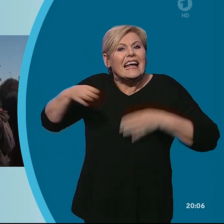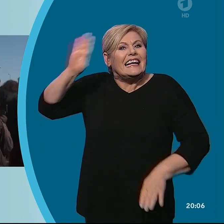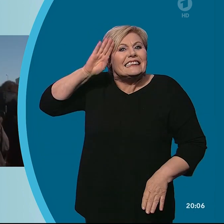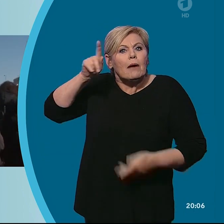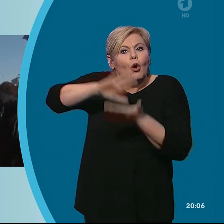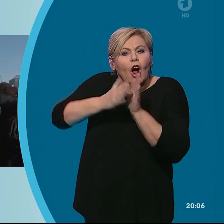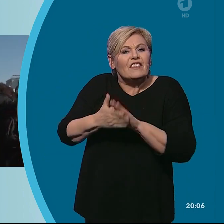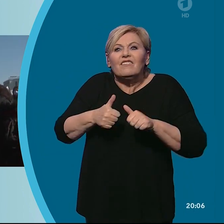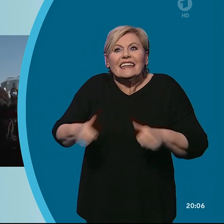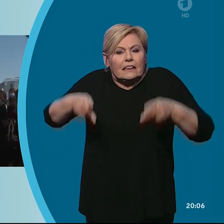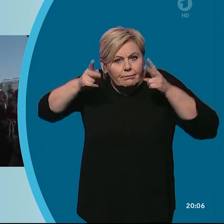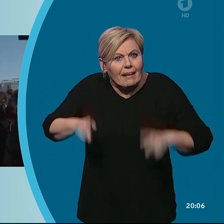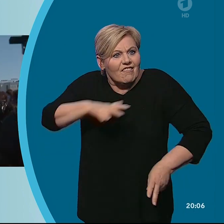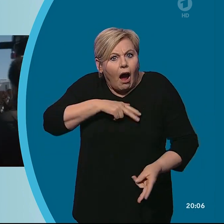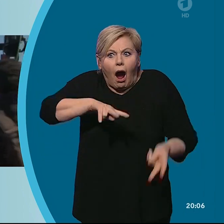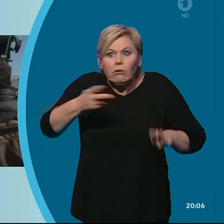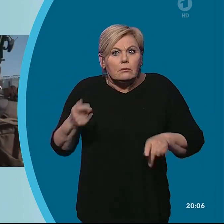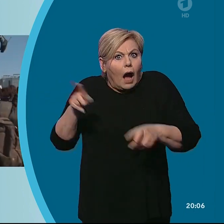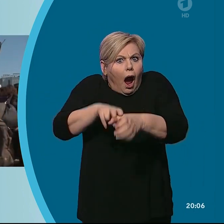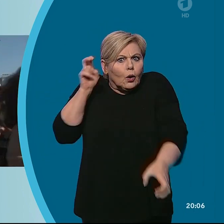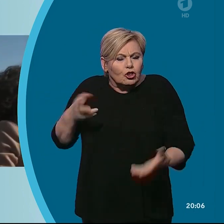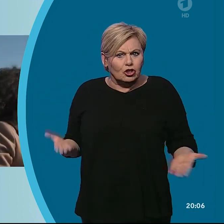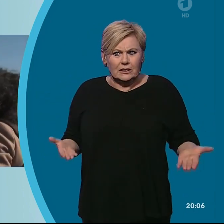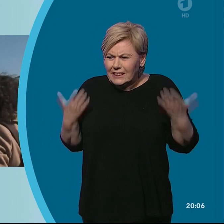endlich richtig umsetzt. Stattdessen sind sie ausgestiegen. Das ist unfassbar.